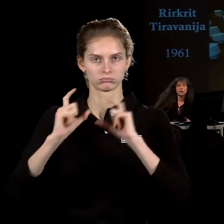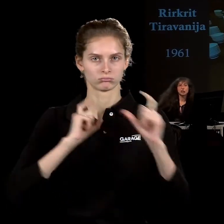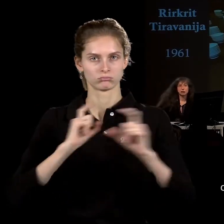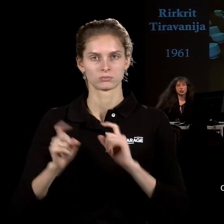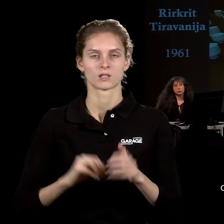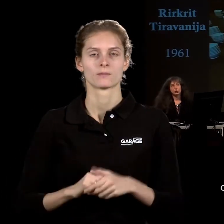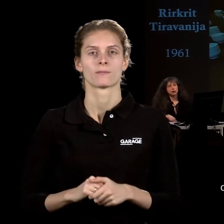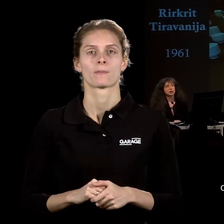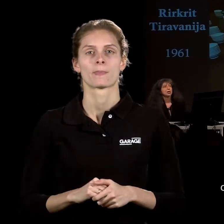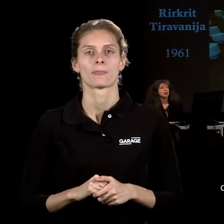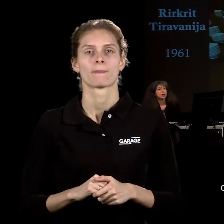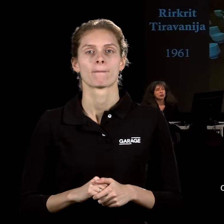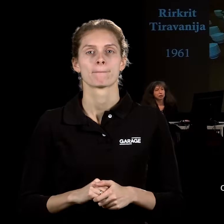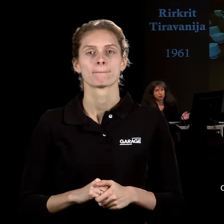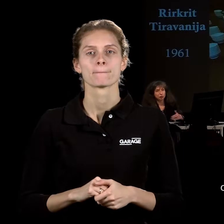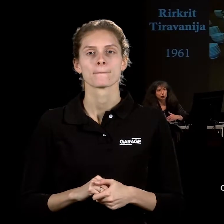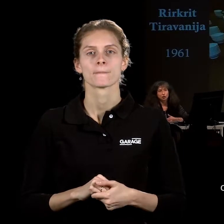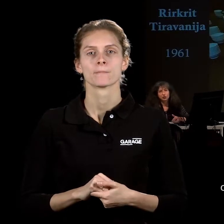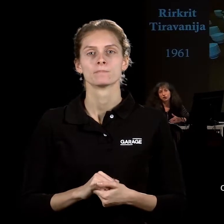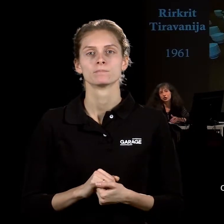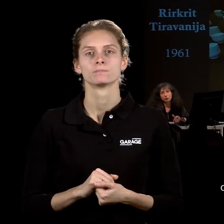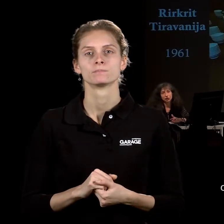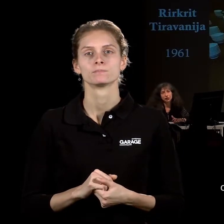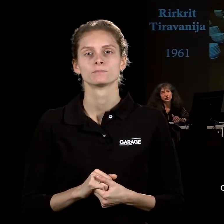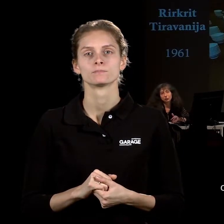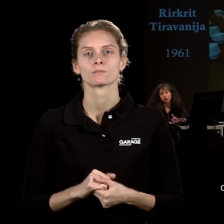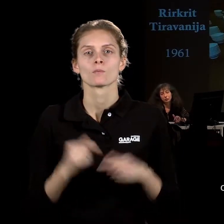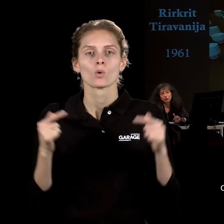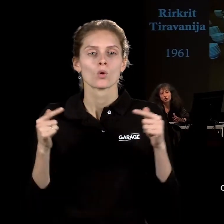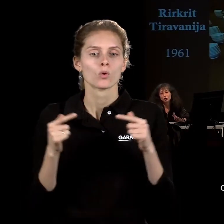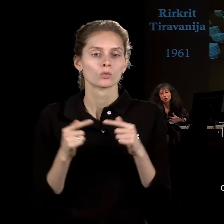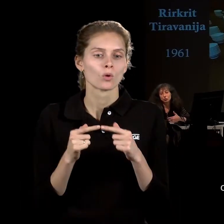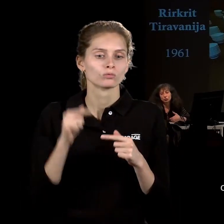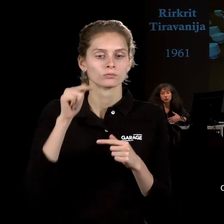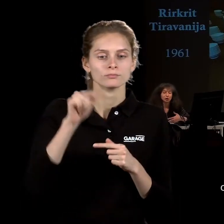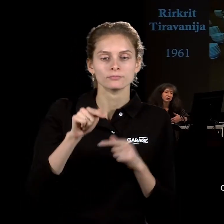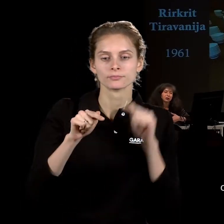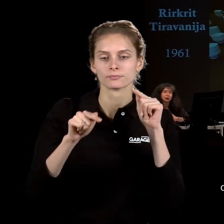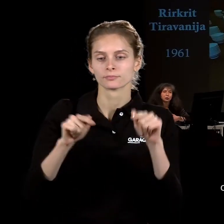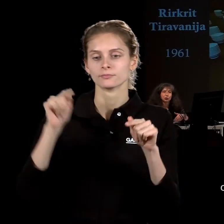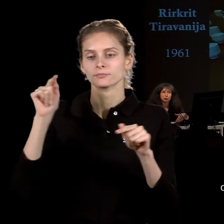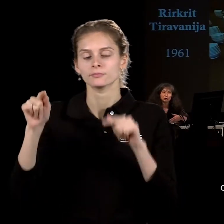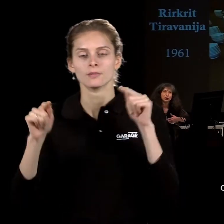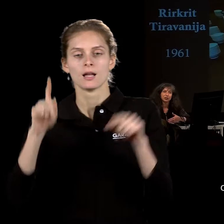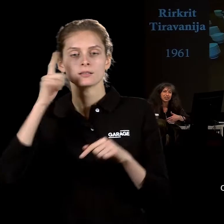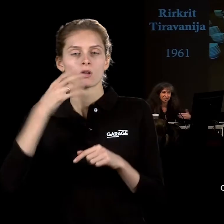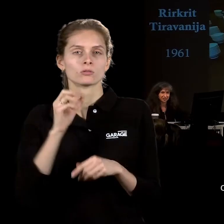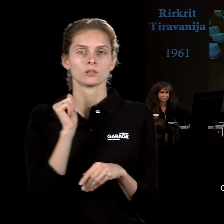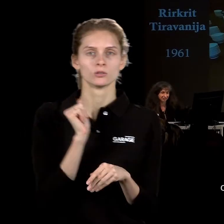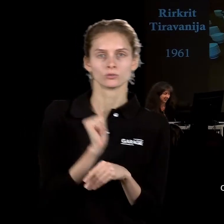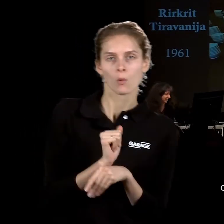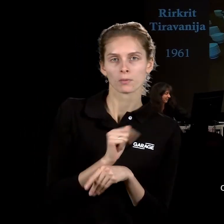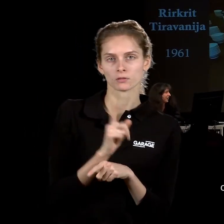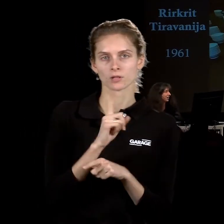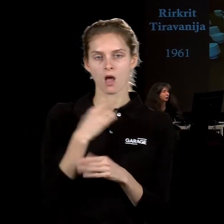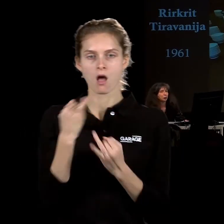хайвей, общение с точно обозначенными стоянками для пикников, что с невозможностью съехать